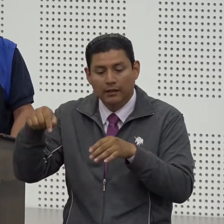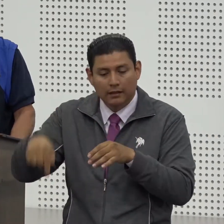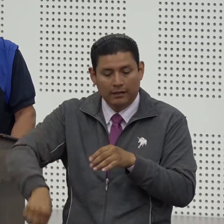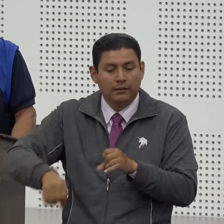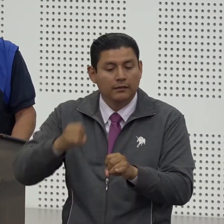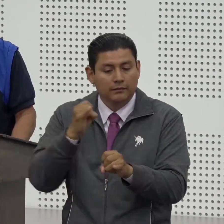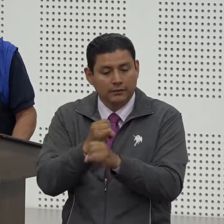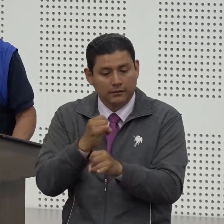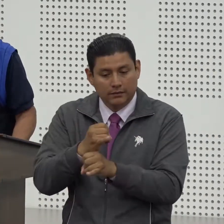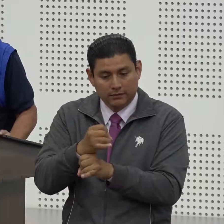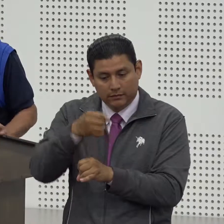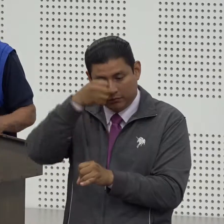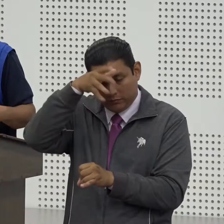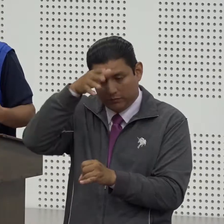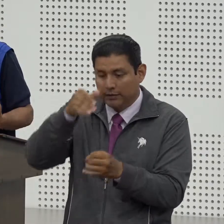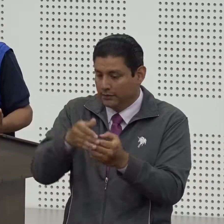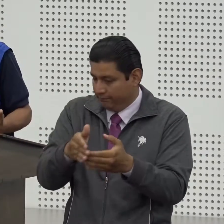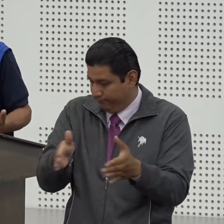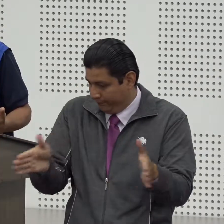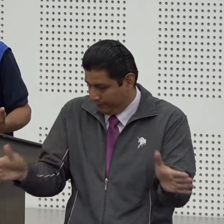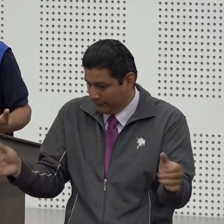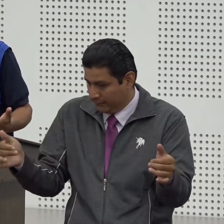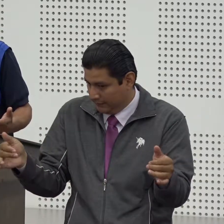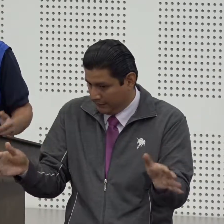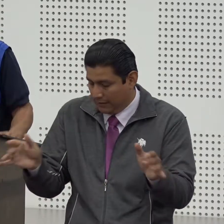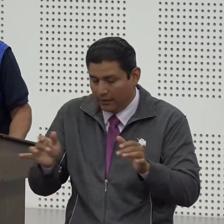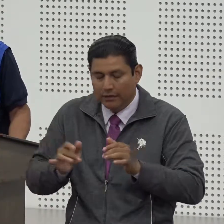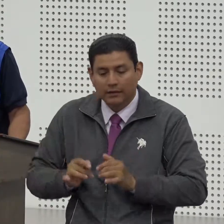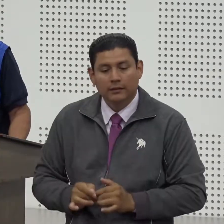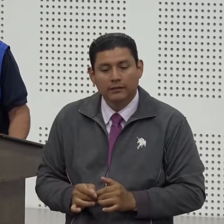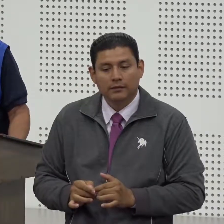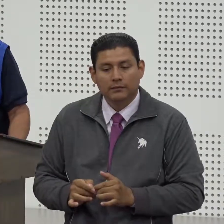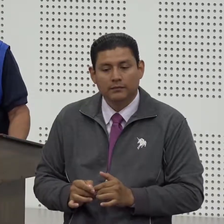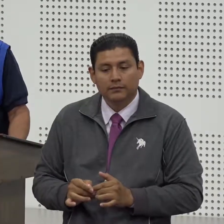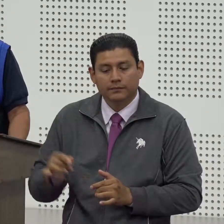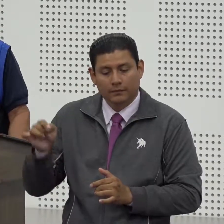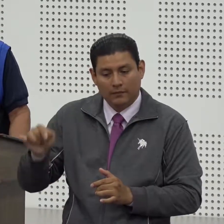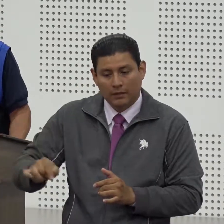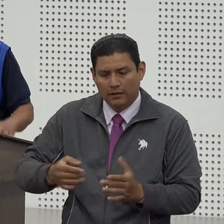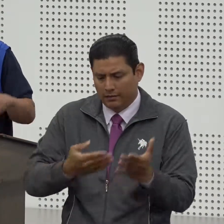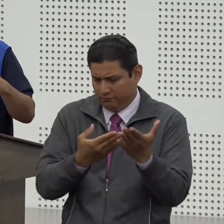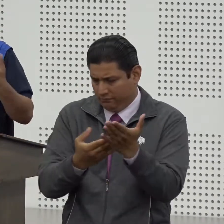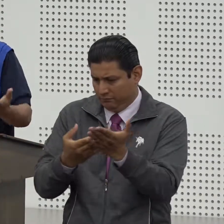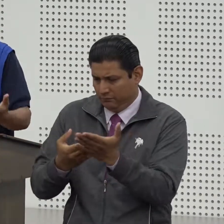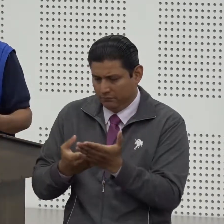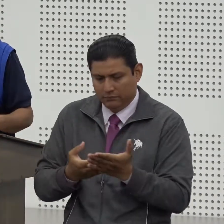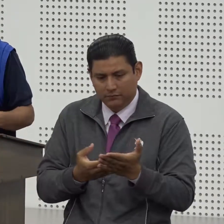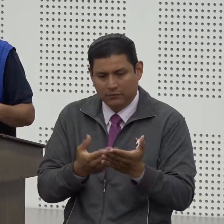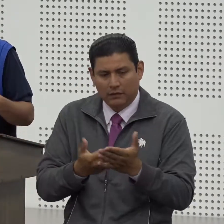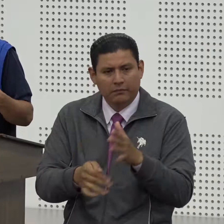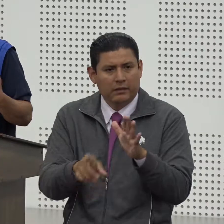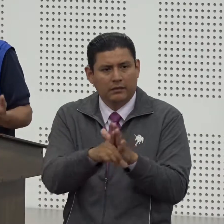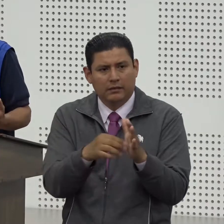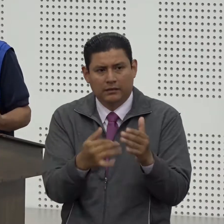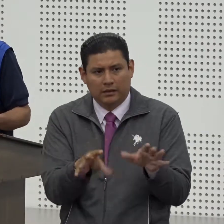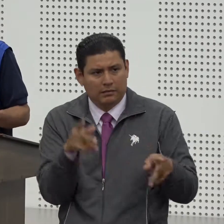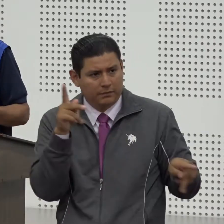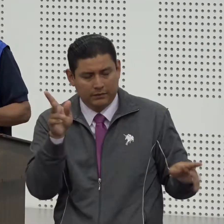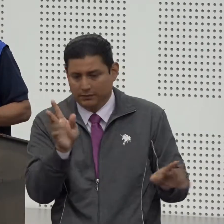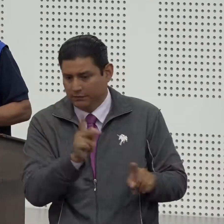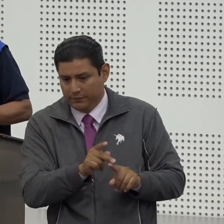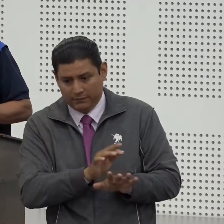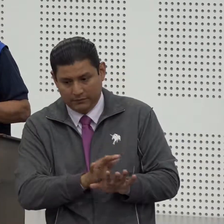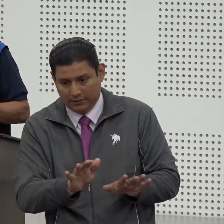Calasacón que justamente eso va más allá inclusive de una propuesta legal o política